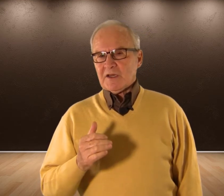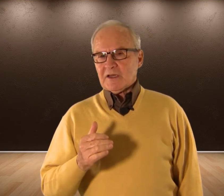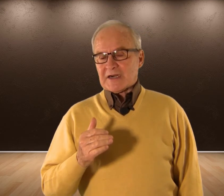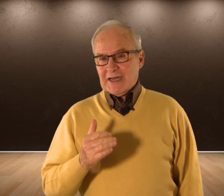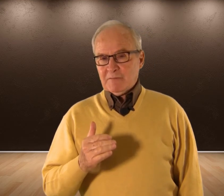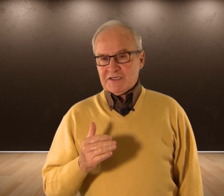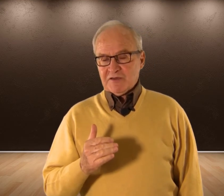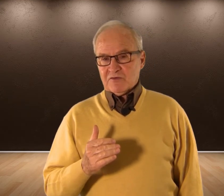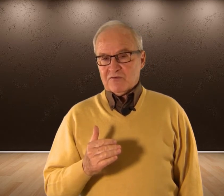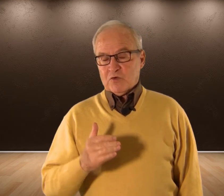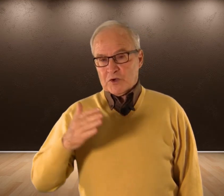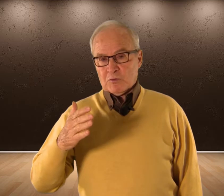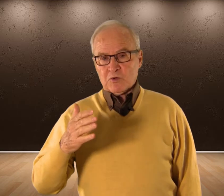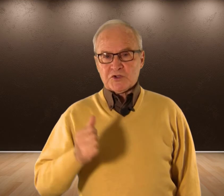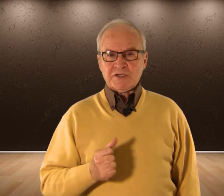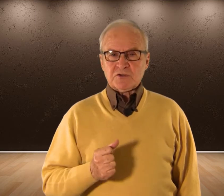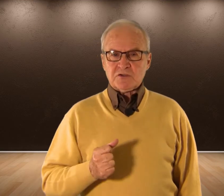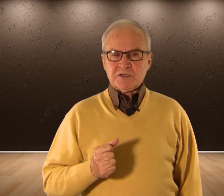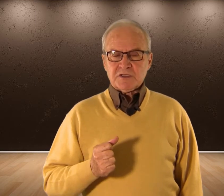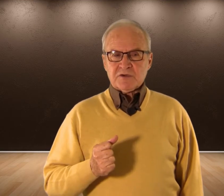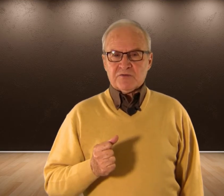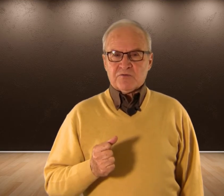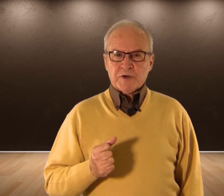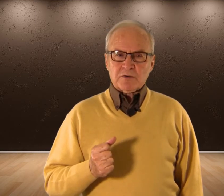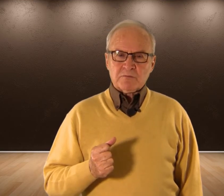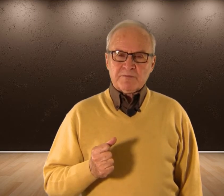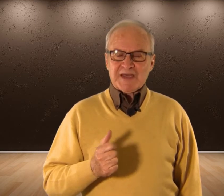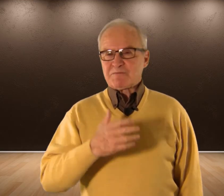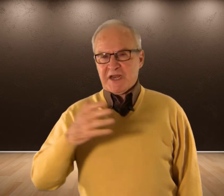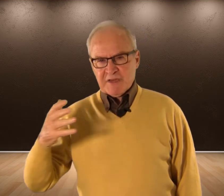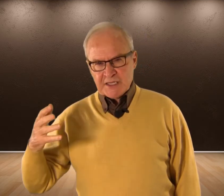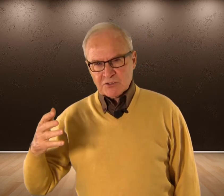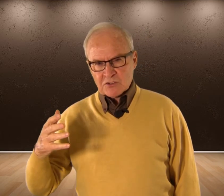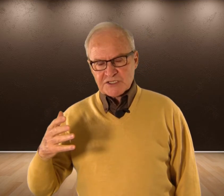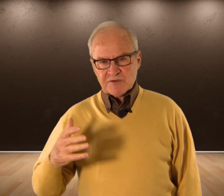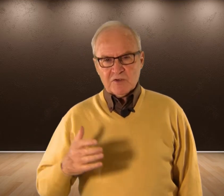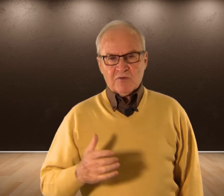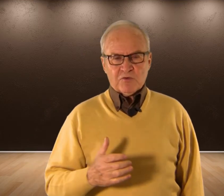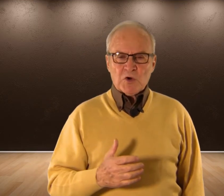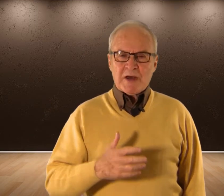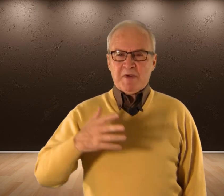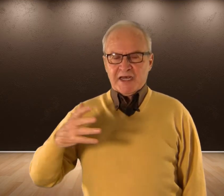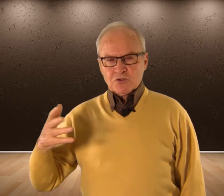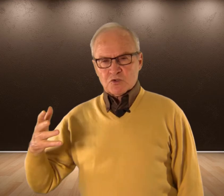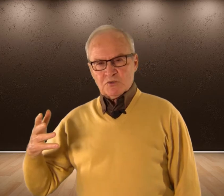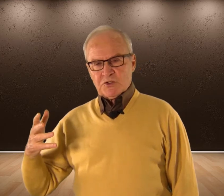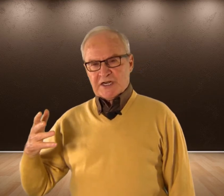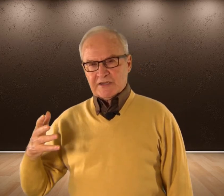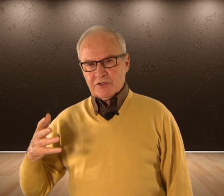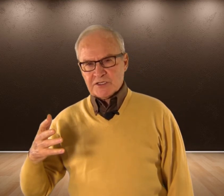Realmente Fueron evolucionando Fueron experimentando cosas Fueron ampliando su mundo de relaciones